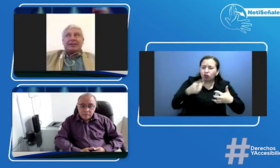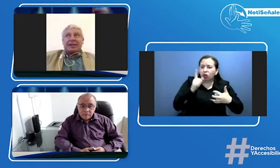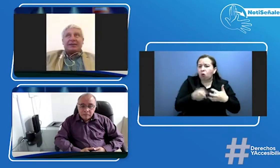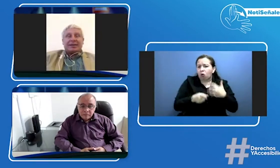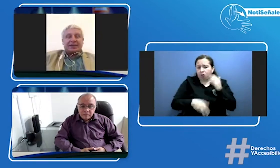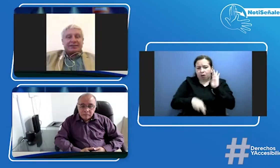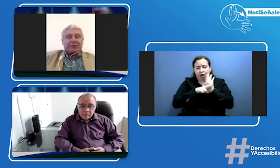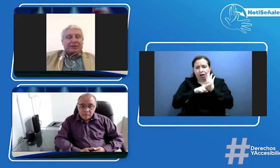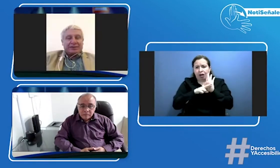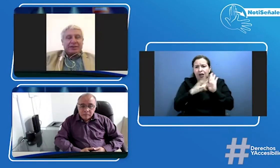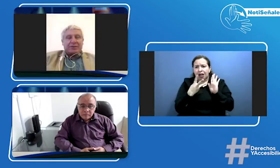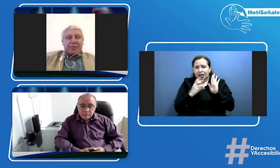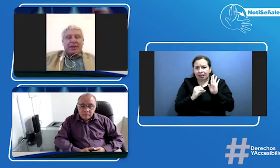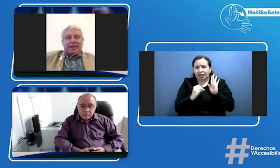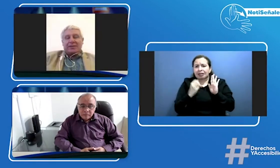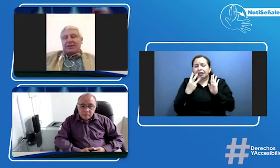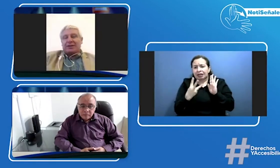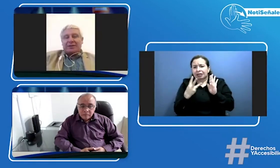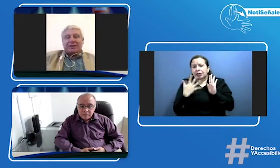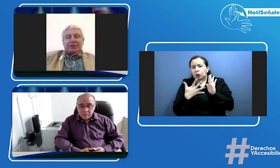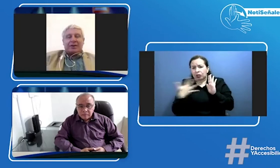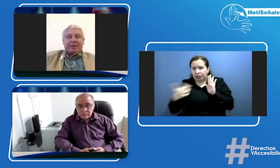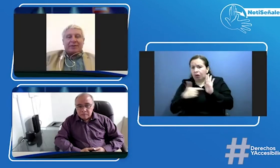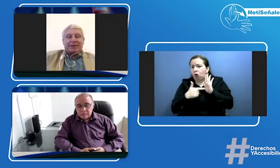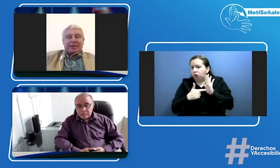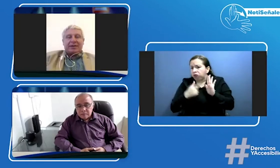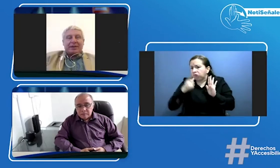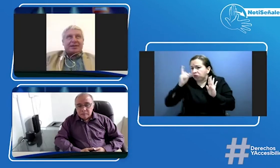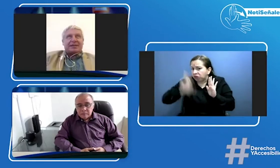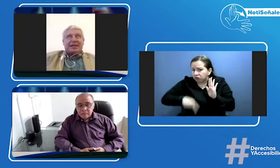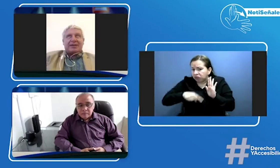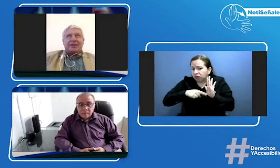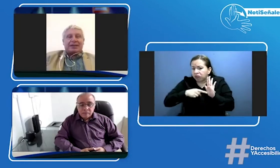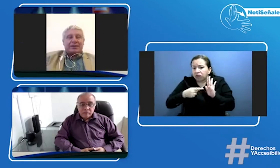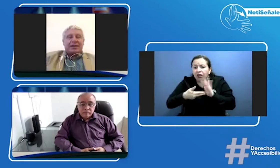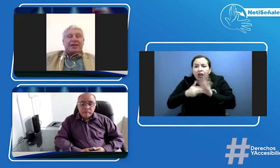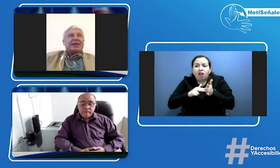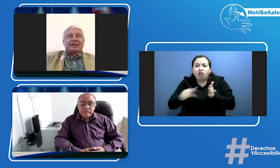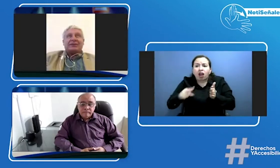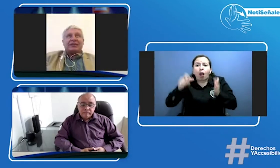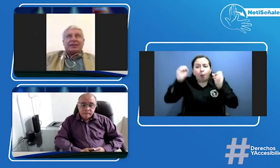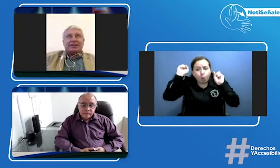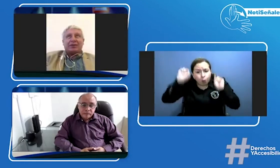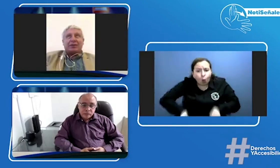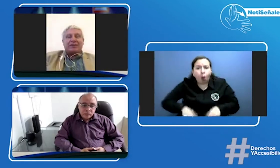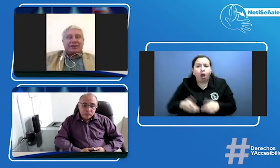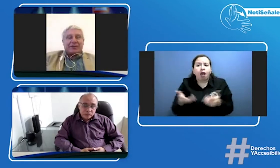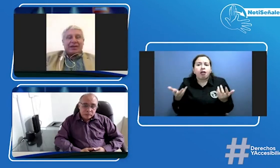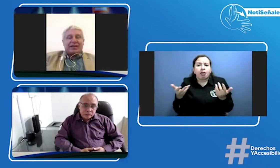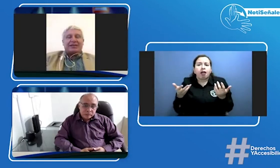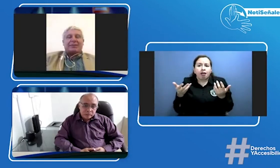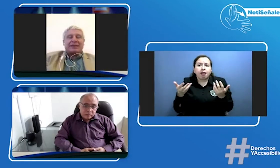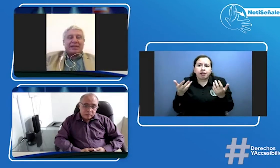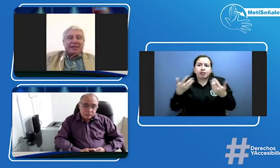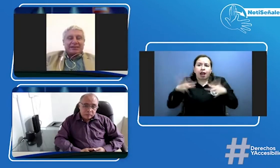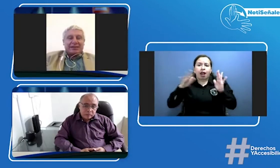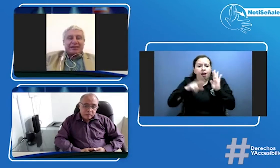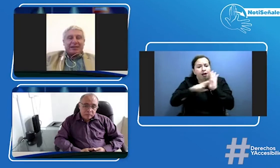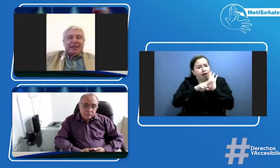30, 355 que definitivamente es lo que va a permitir que se efective se vuelve efectiva y se materialice la